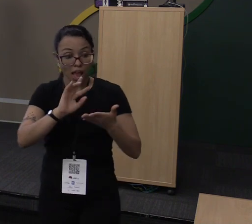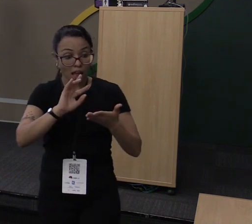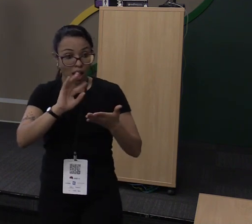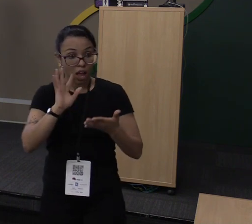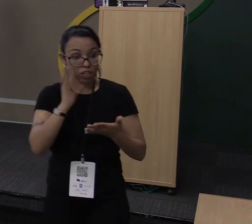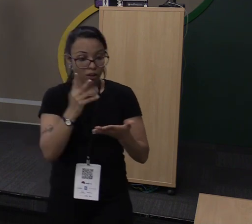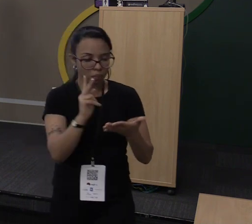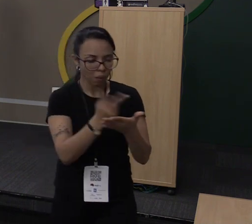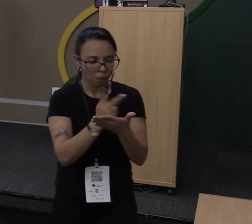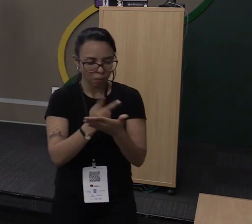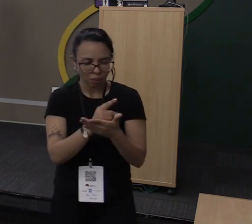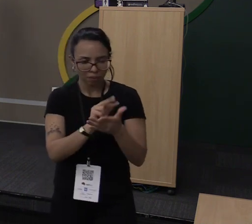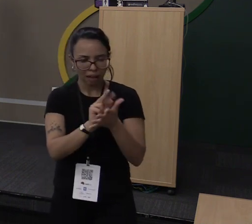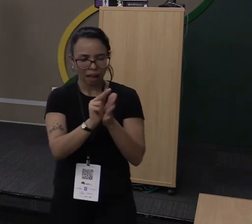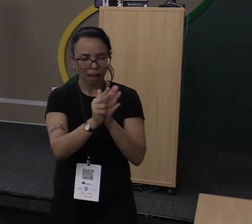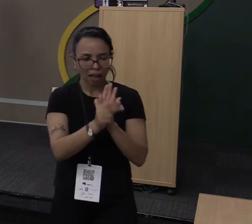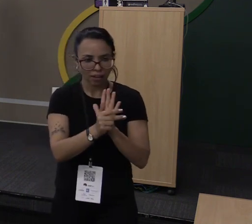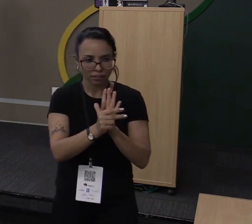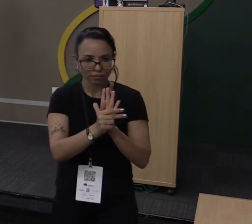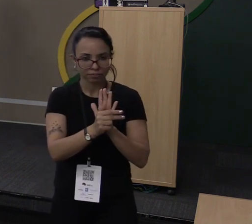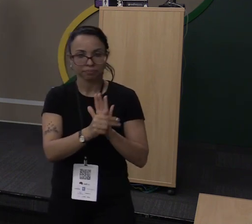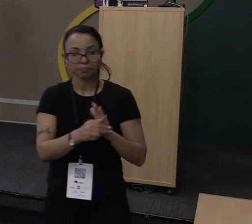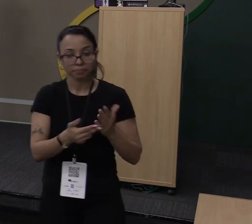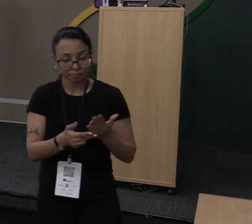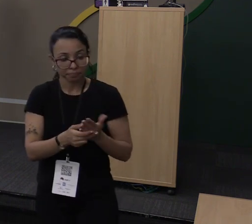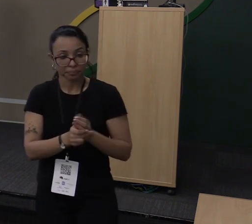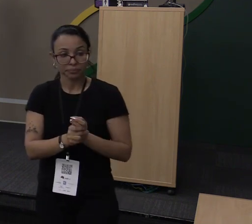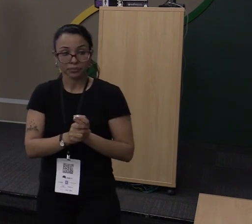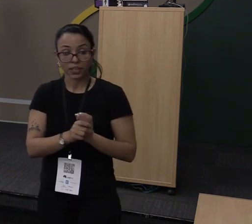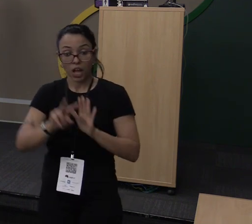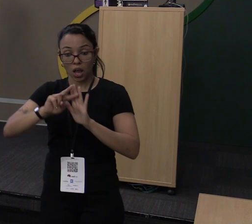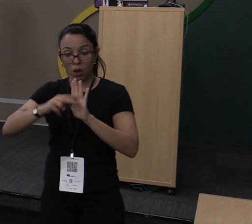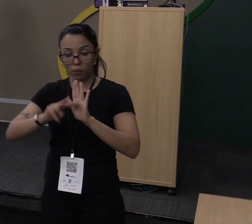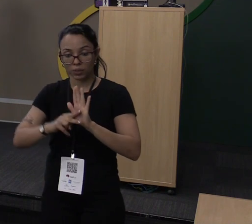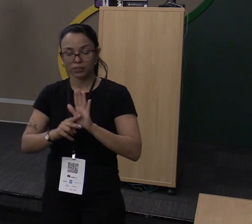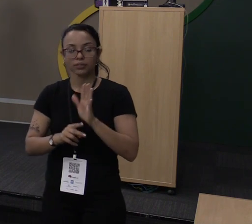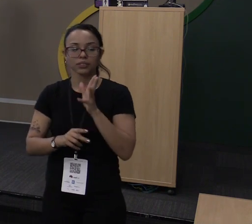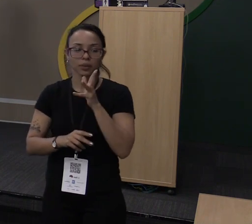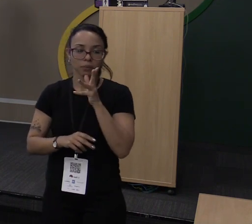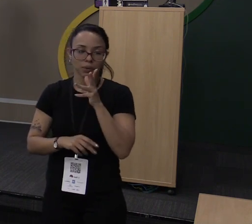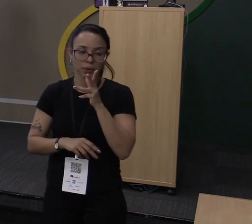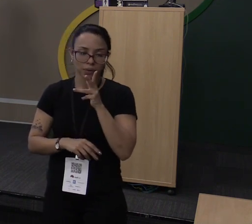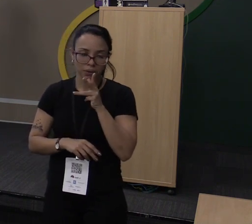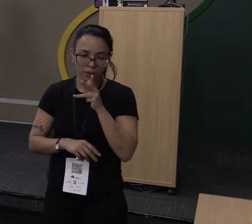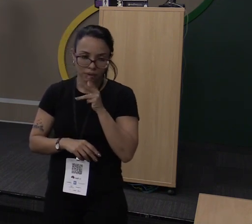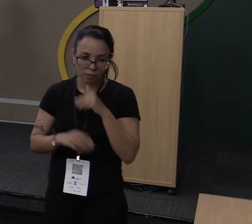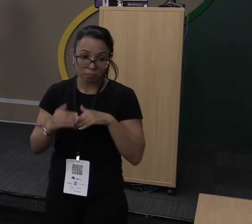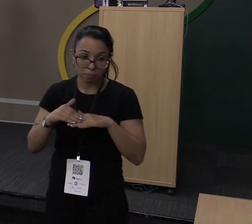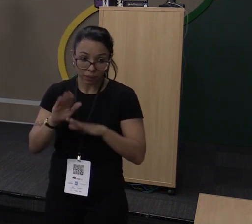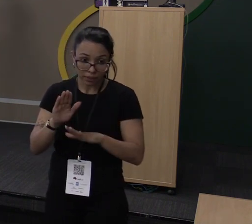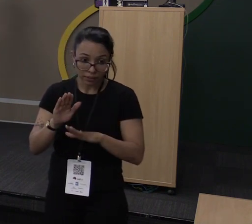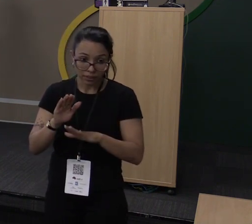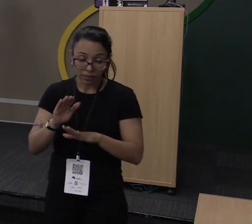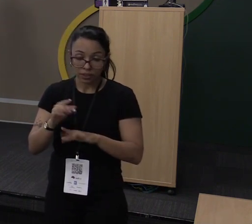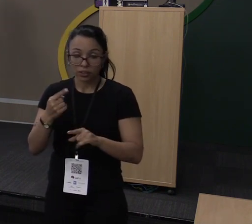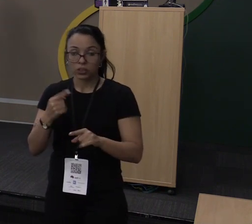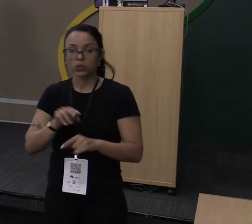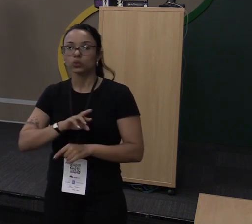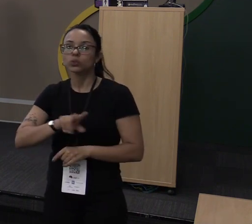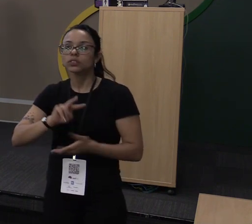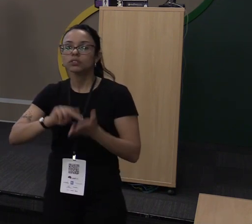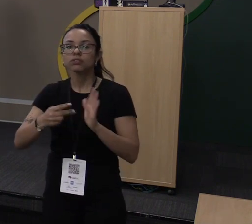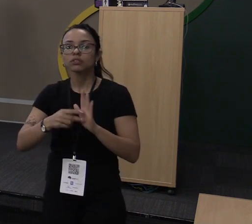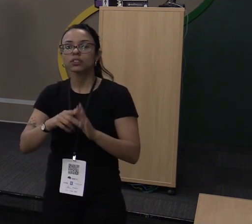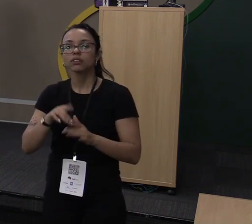resolver, em evitar que você tenha problema em runtime, a compilação dele demora um pouco mais. Não que assim, ah, você vai ficar dias